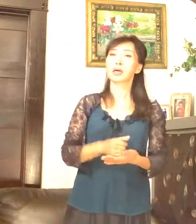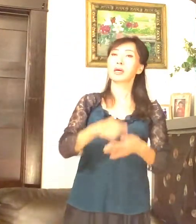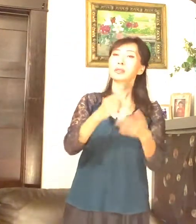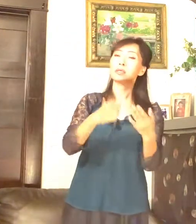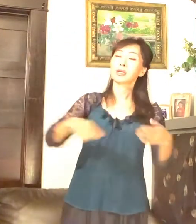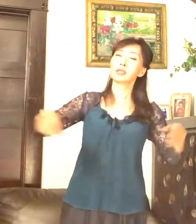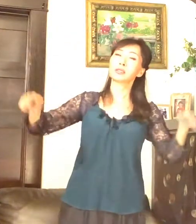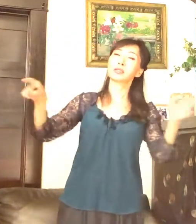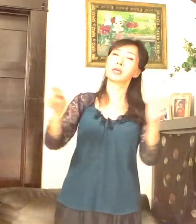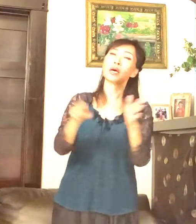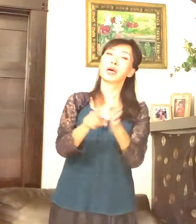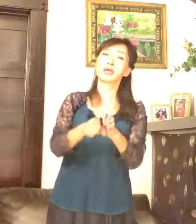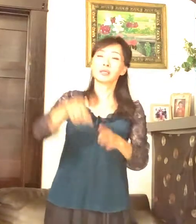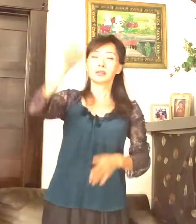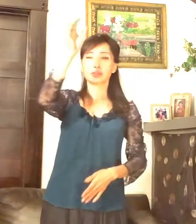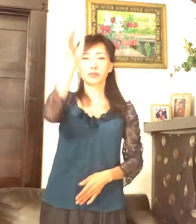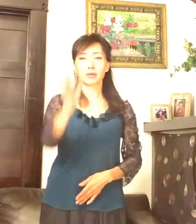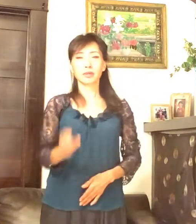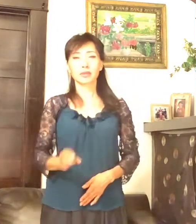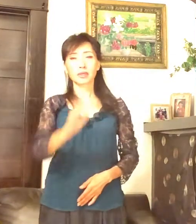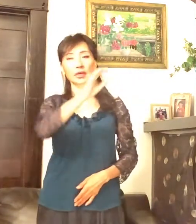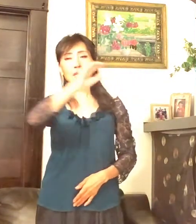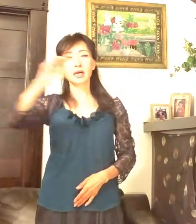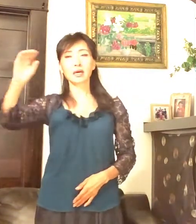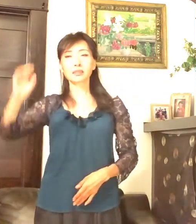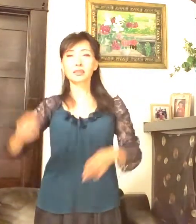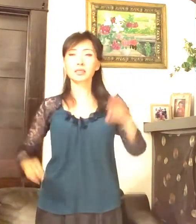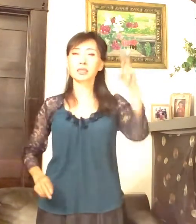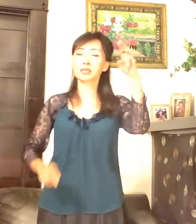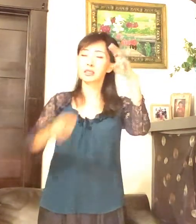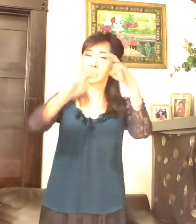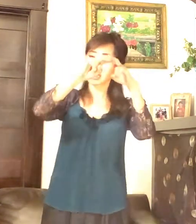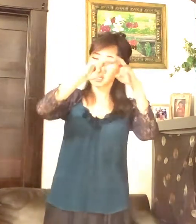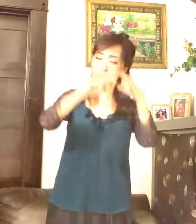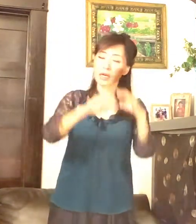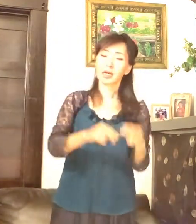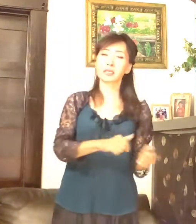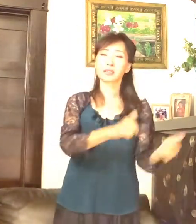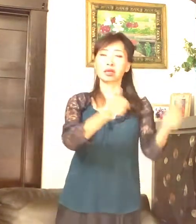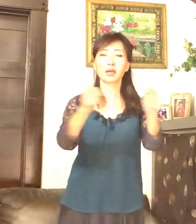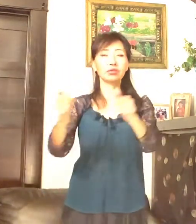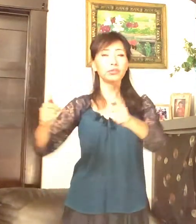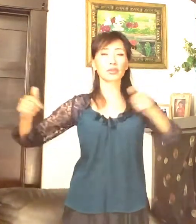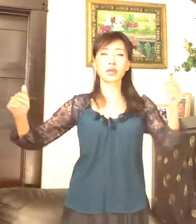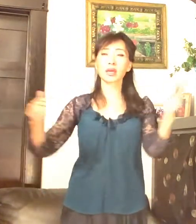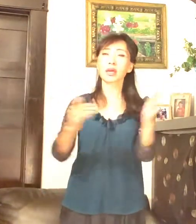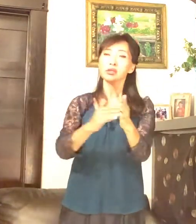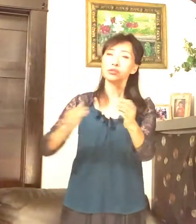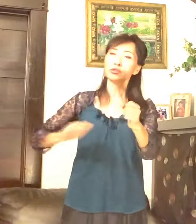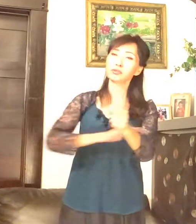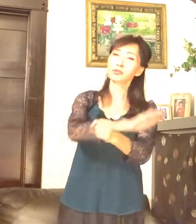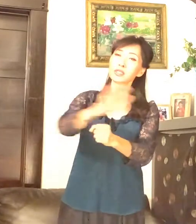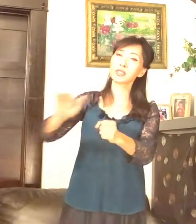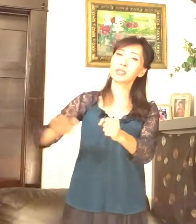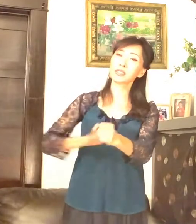달리자 죽기까지 사랑하셨네 주님